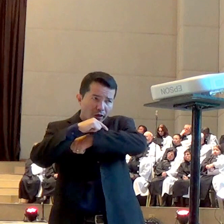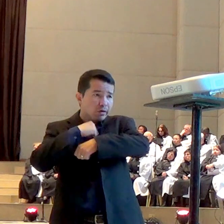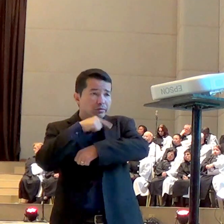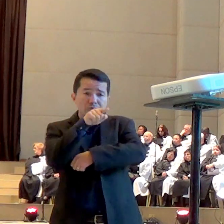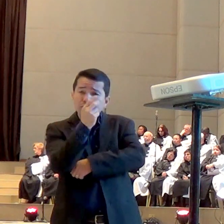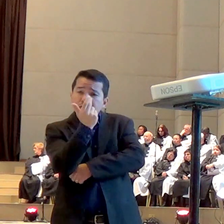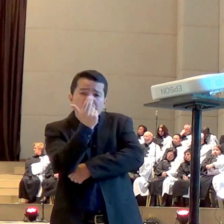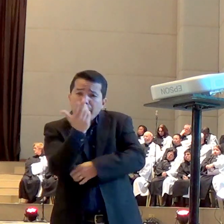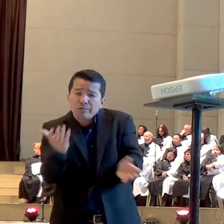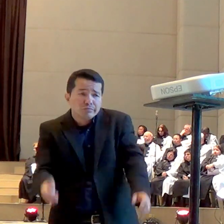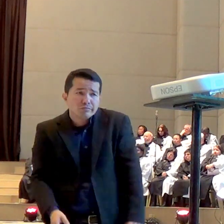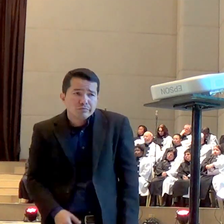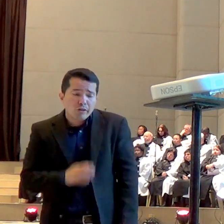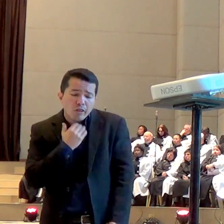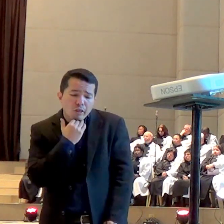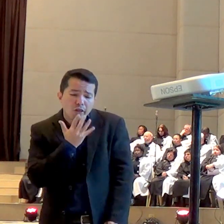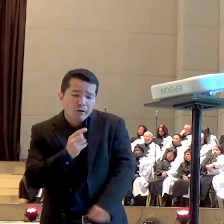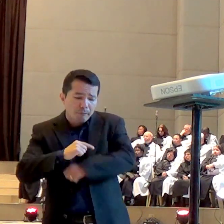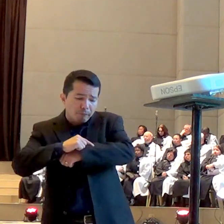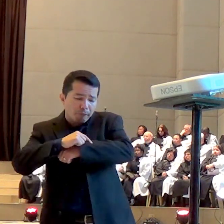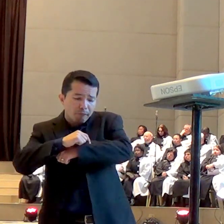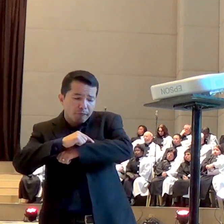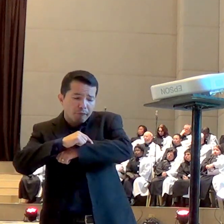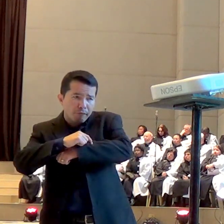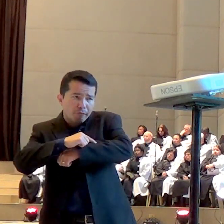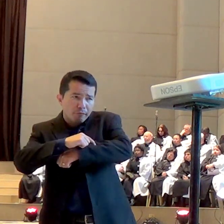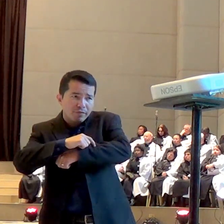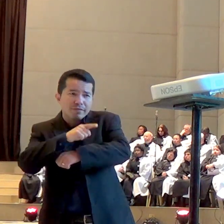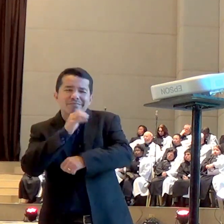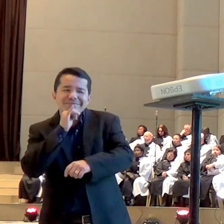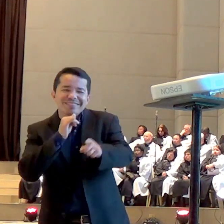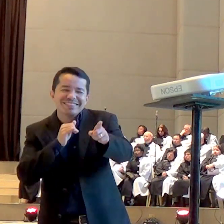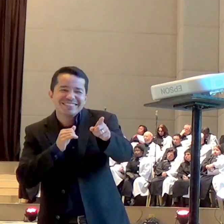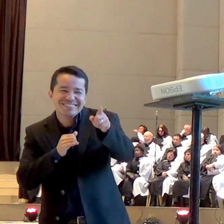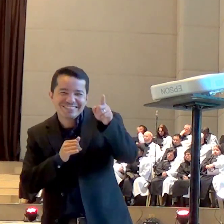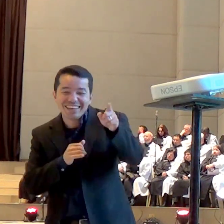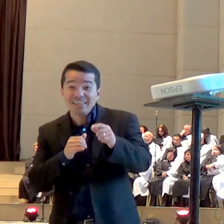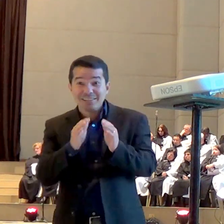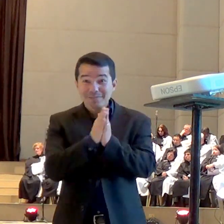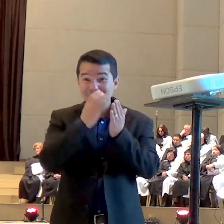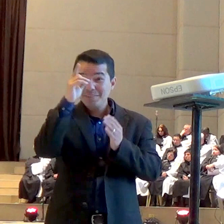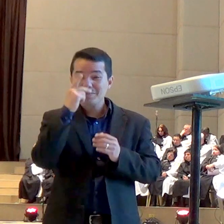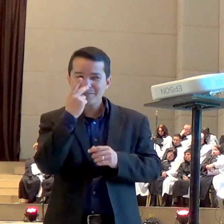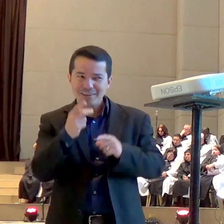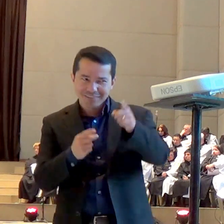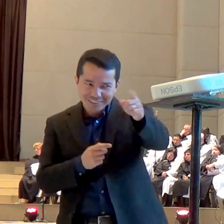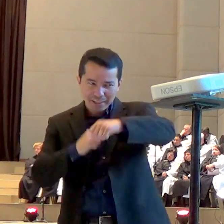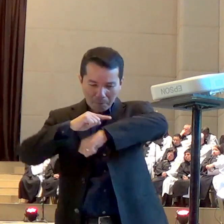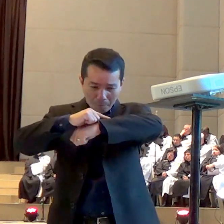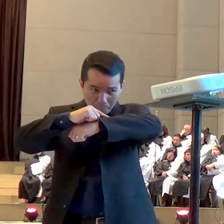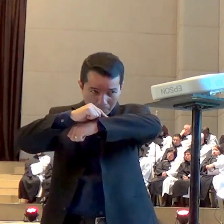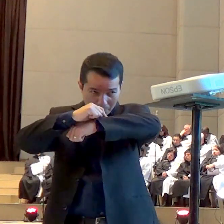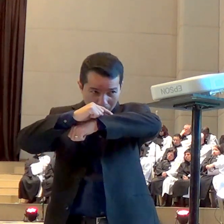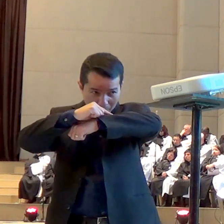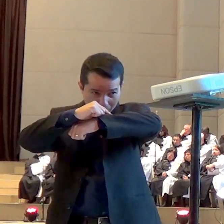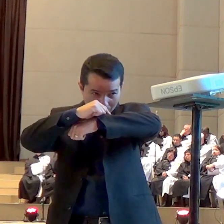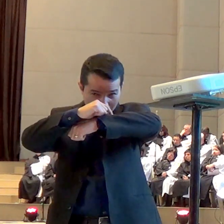eu gosto de ler a Bíblia e ficar imaginando então eu fico imaginando o vermezinho eu penso logo numa minhoquinha assim